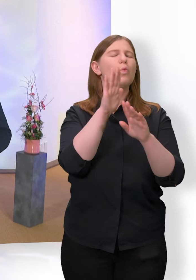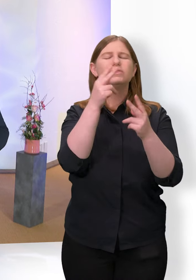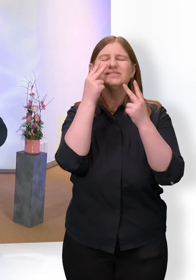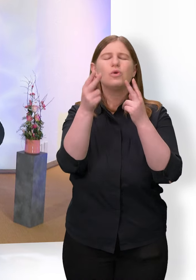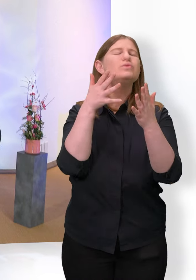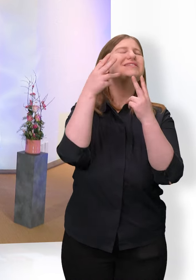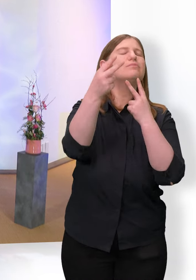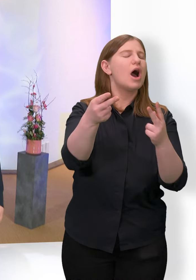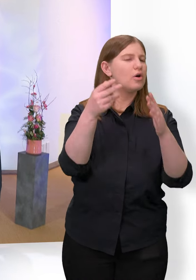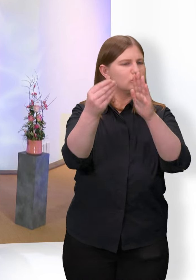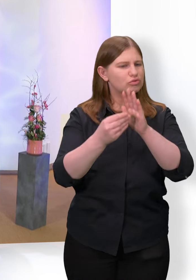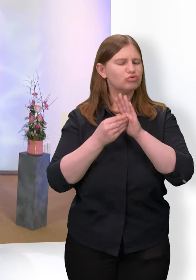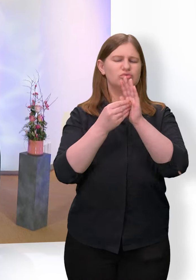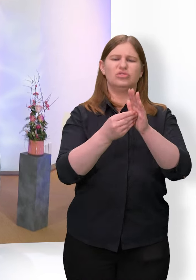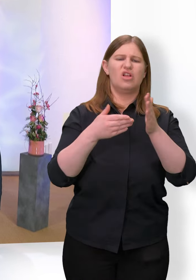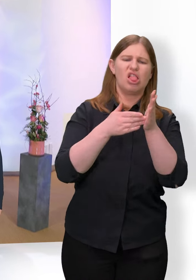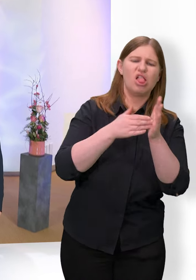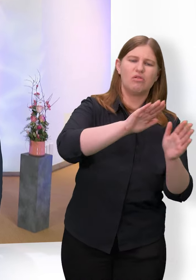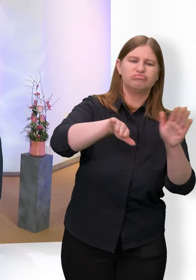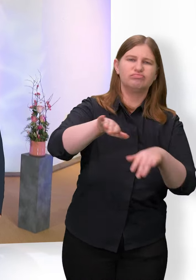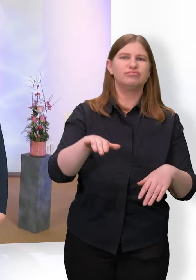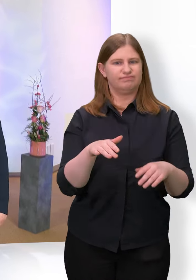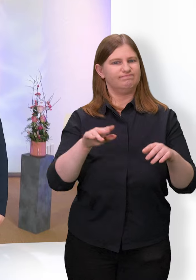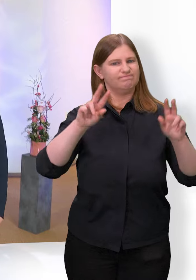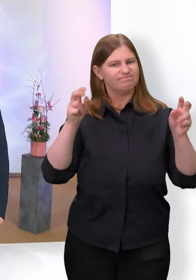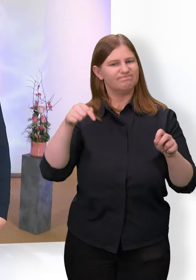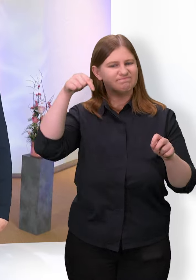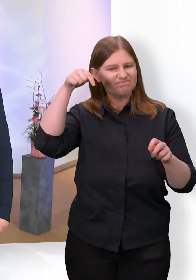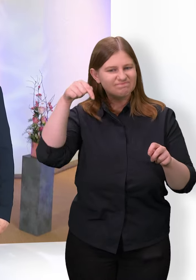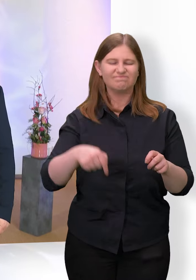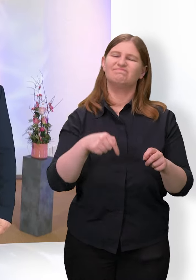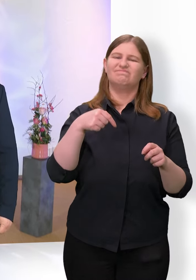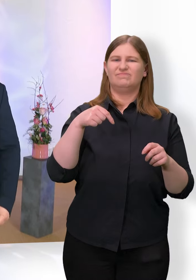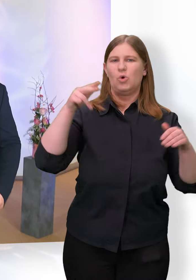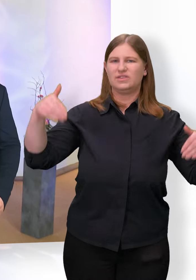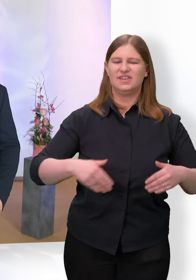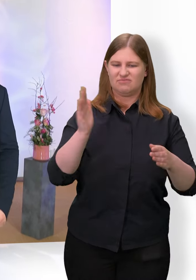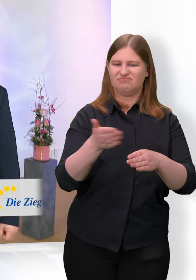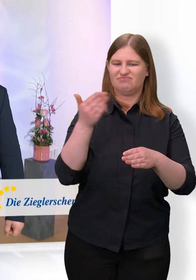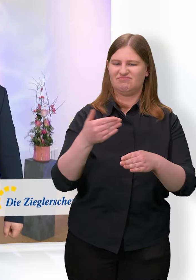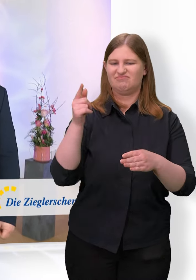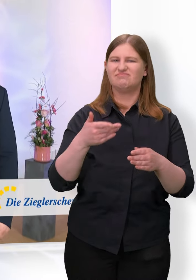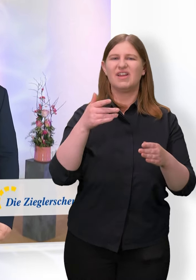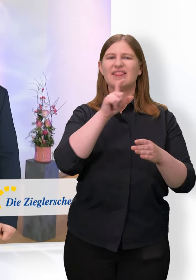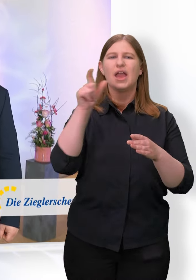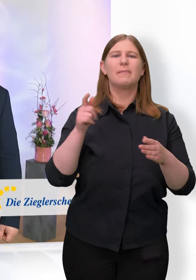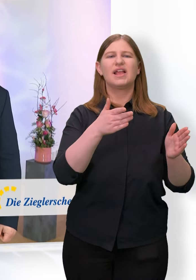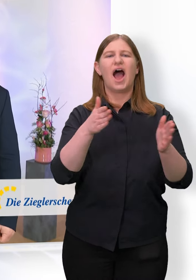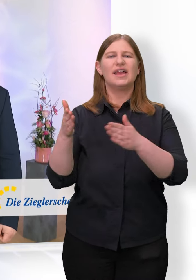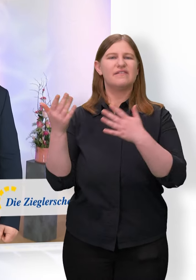Wir sind auf dem Weg. So lautet unsere kleine Themenreihe. Und heute geht es um Begleitung auf diesem